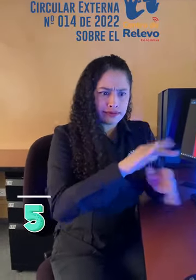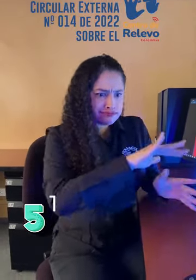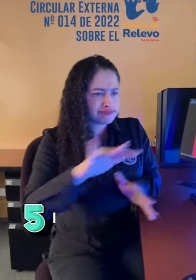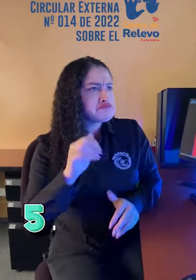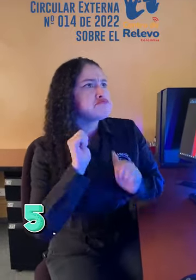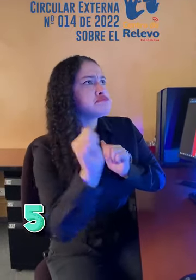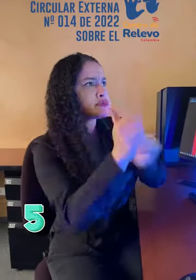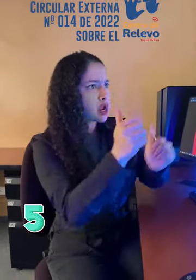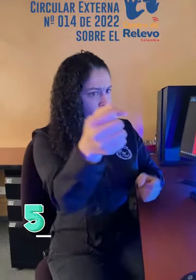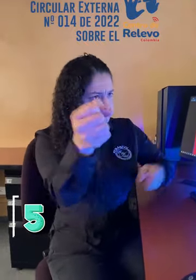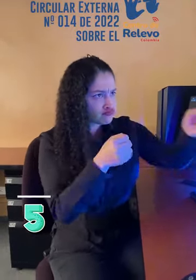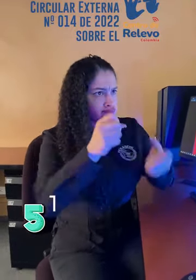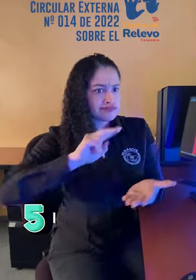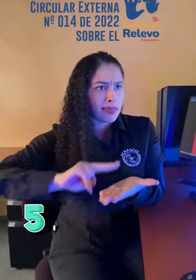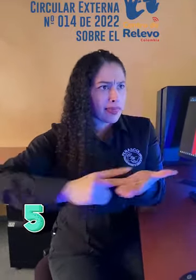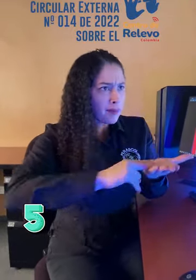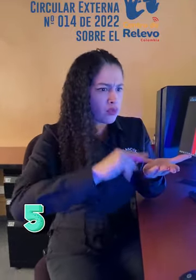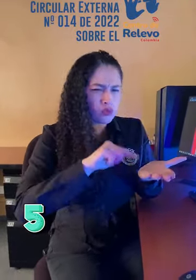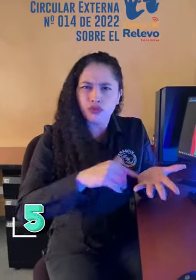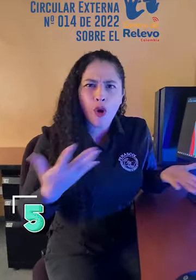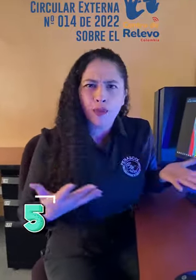interpretación, según la circular del Ministerio.